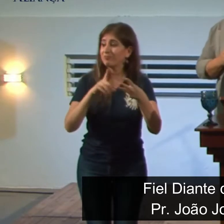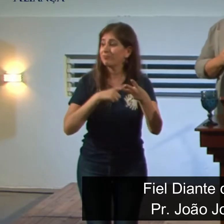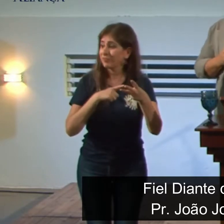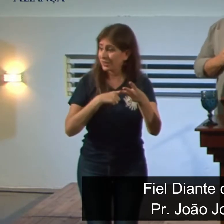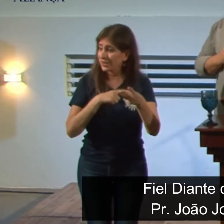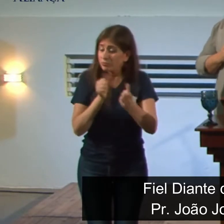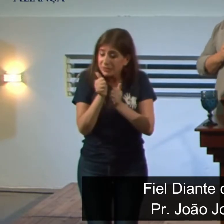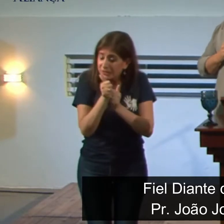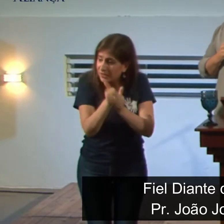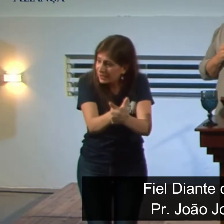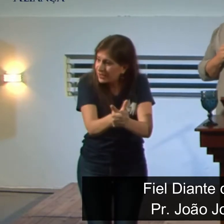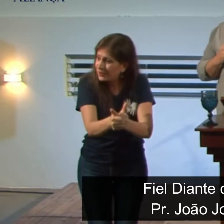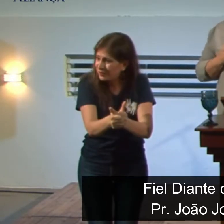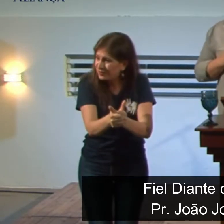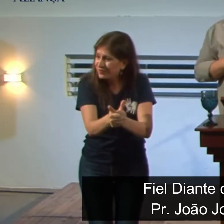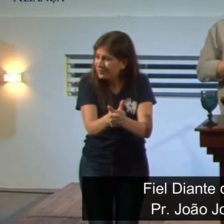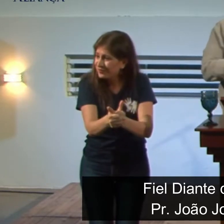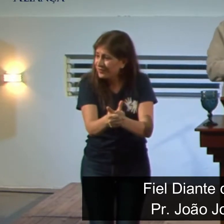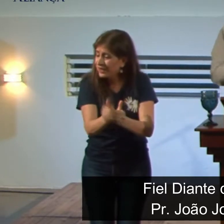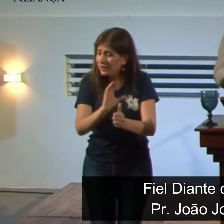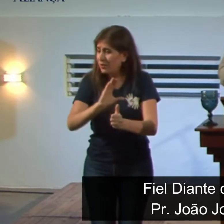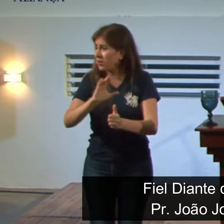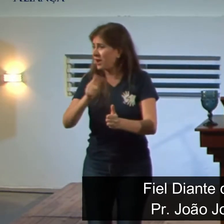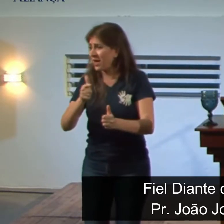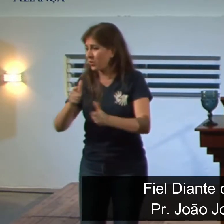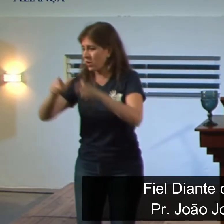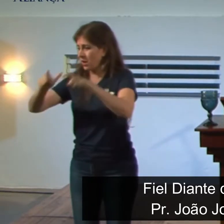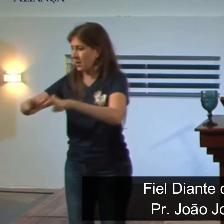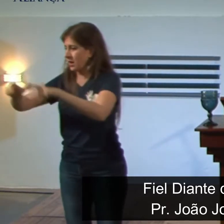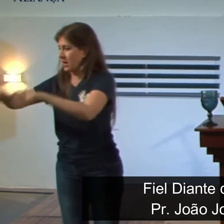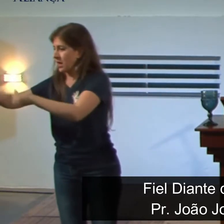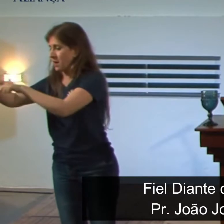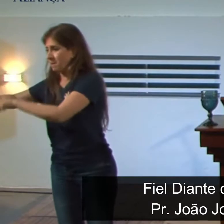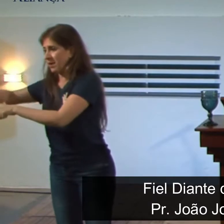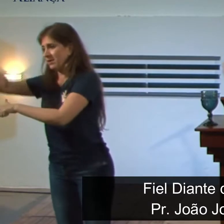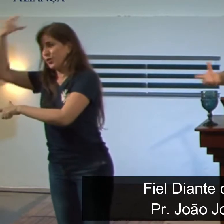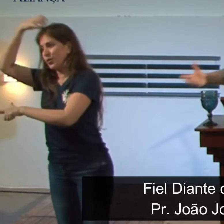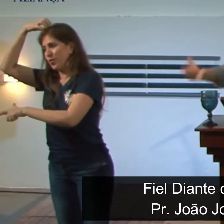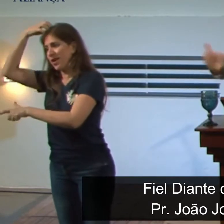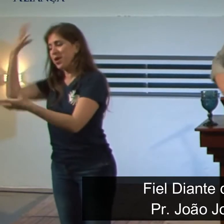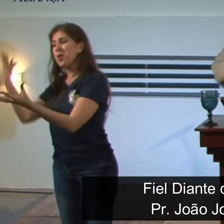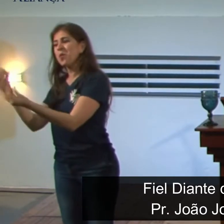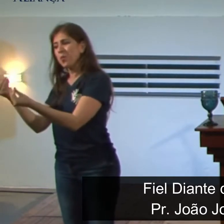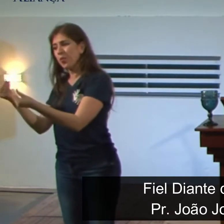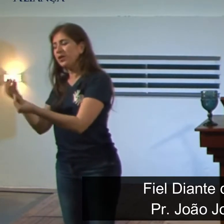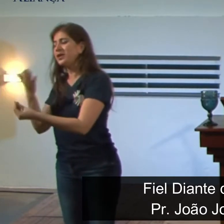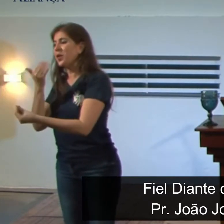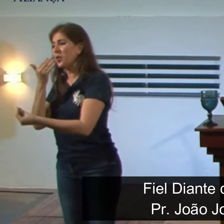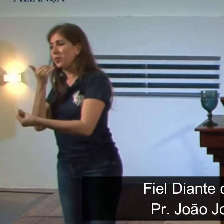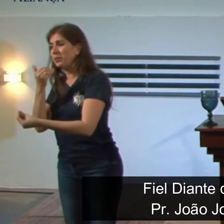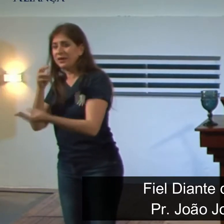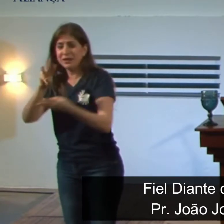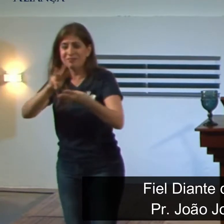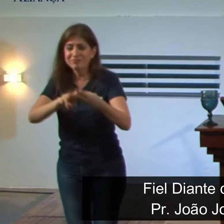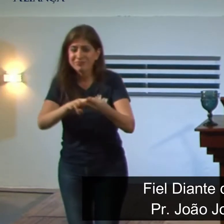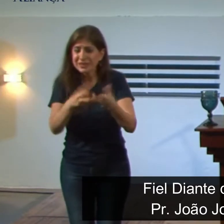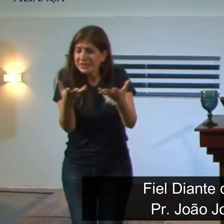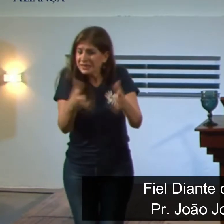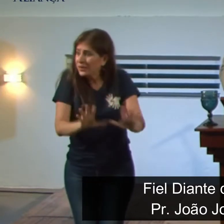não seguiam. Então, é lógico que na mesa do rei, nas iguarias do rei, tinha muita coisa impura para o judeu.